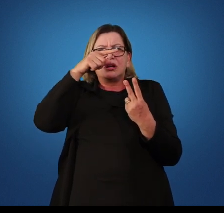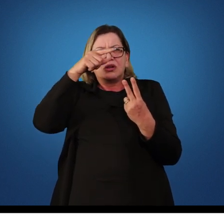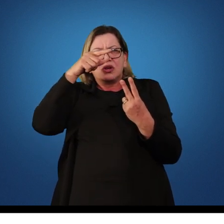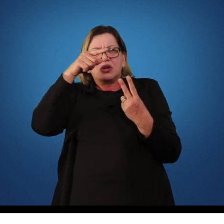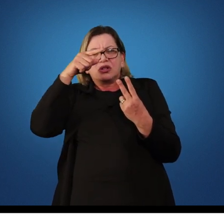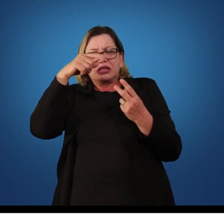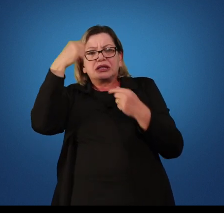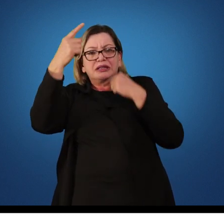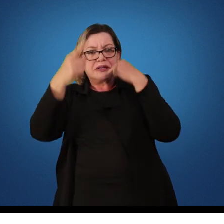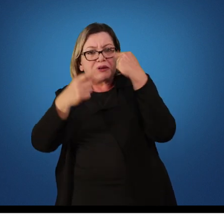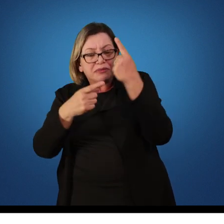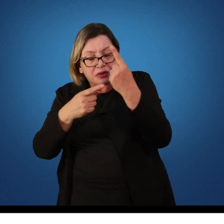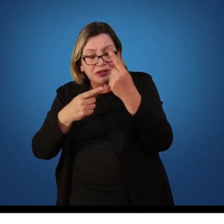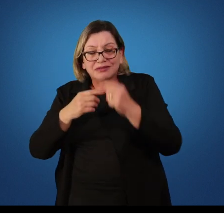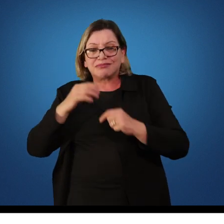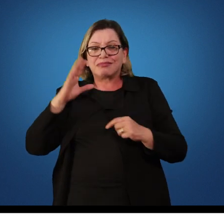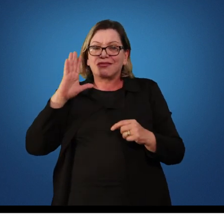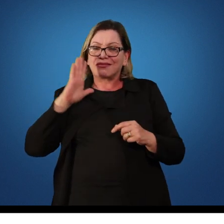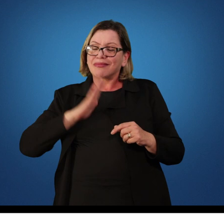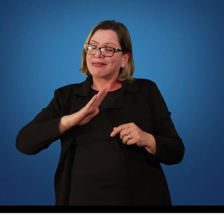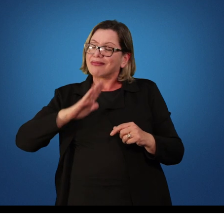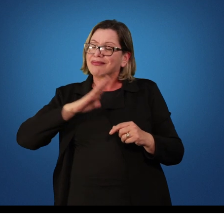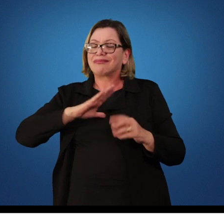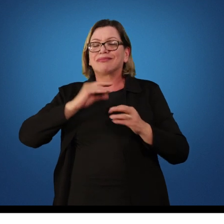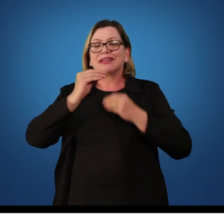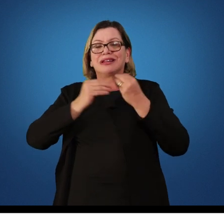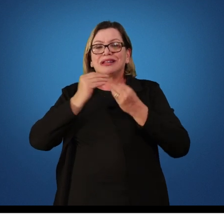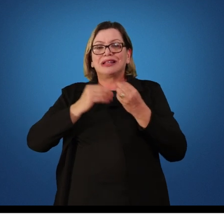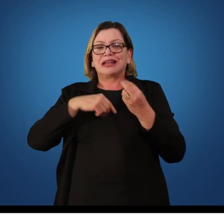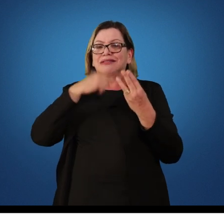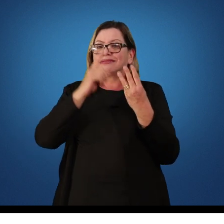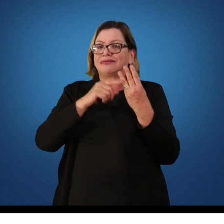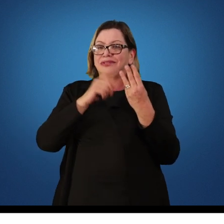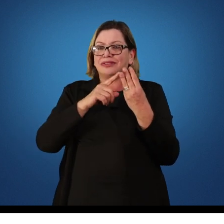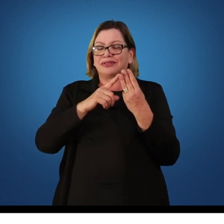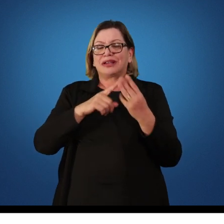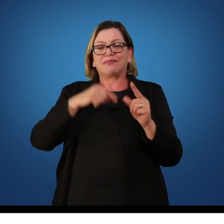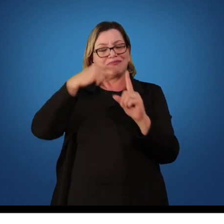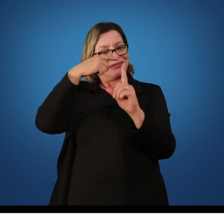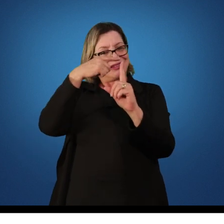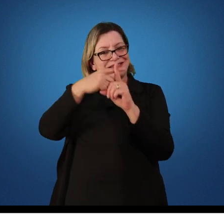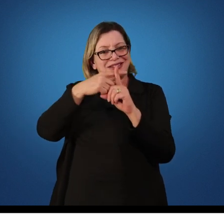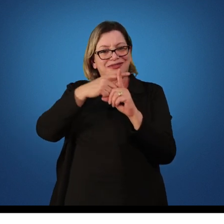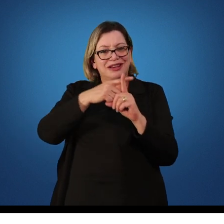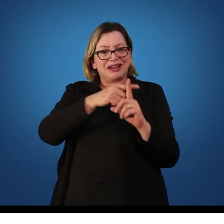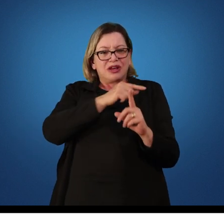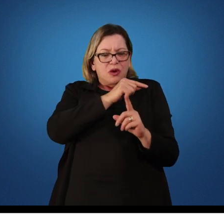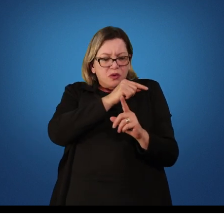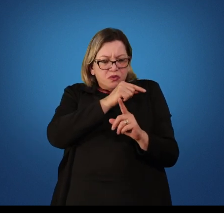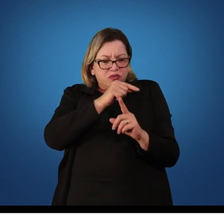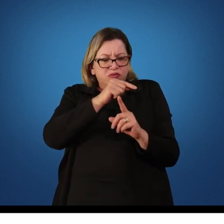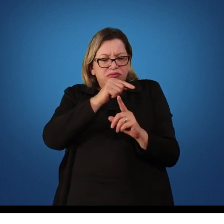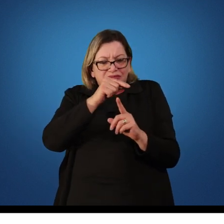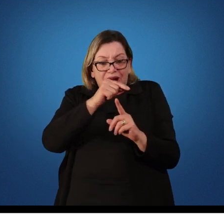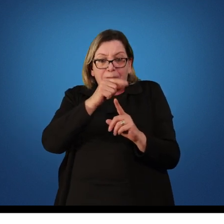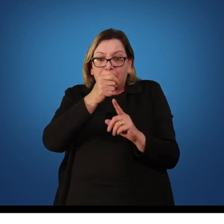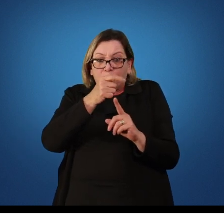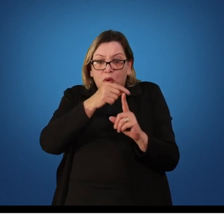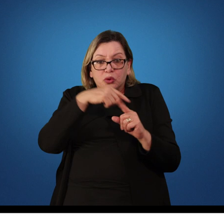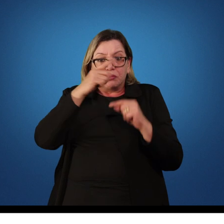desempenho posterior. Tenho a curva positivamente acelerada, que ele tem pequenos ganhos de desempenho no início e